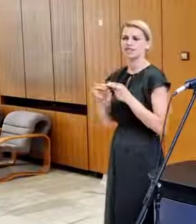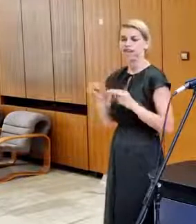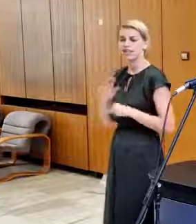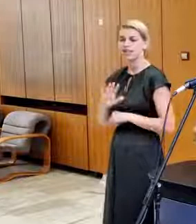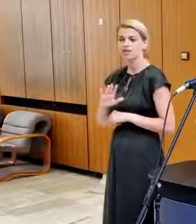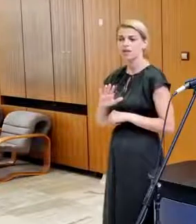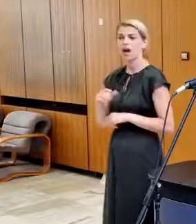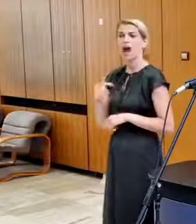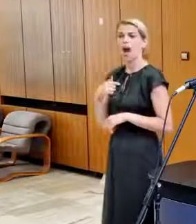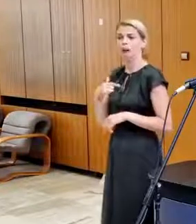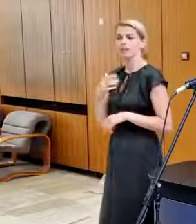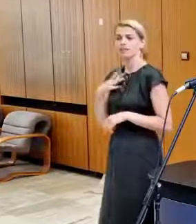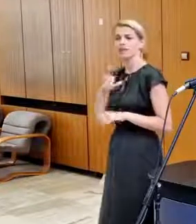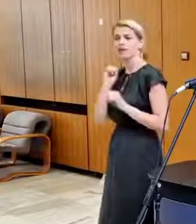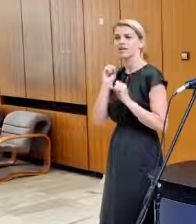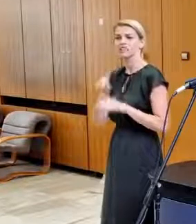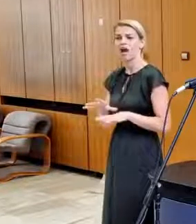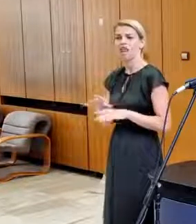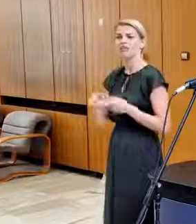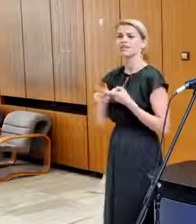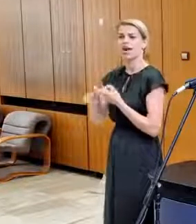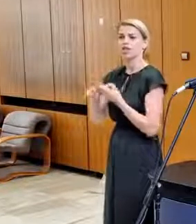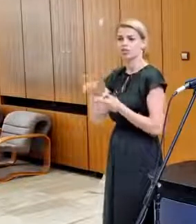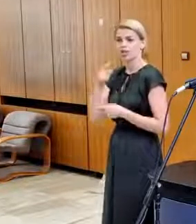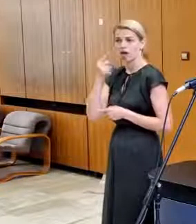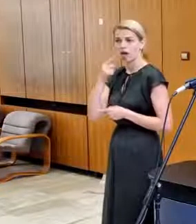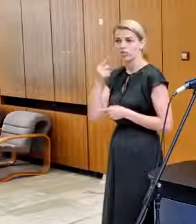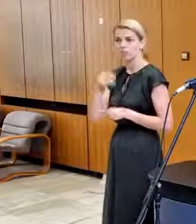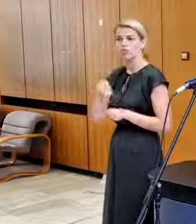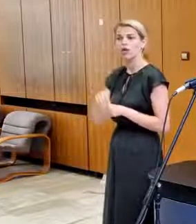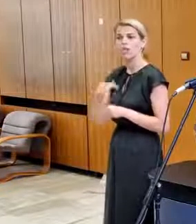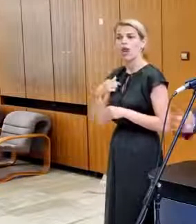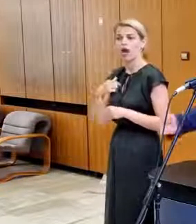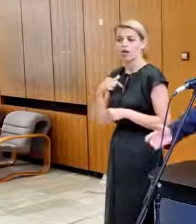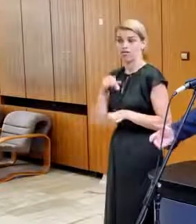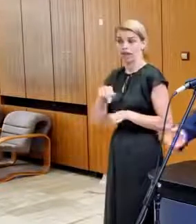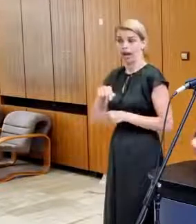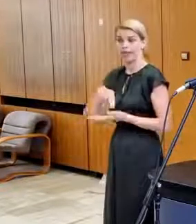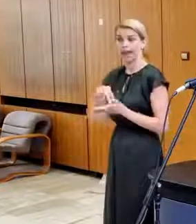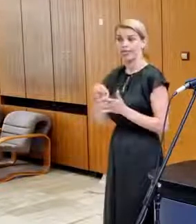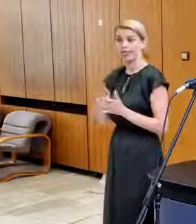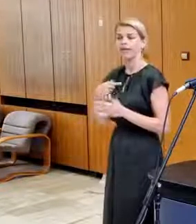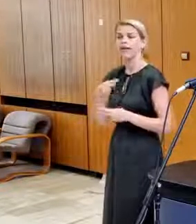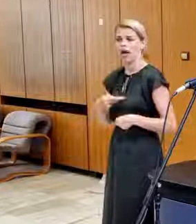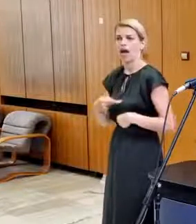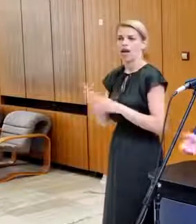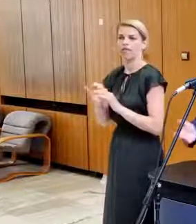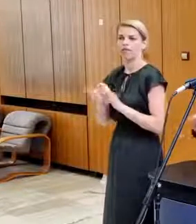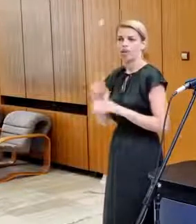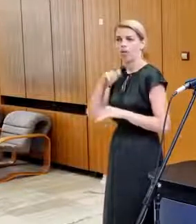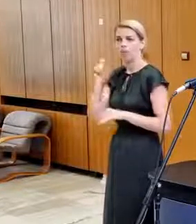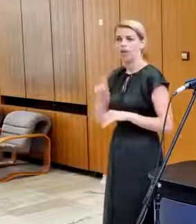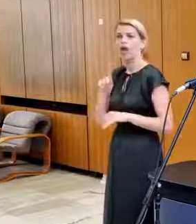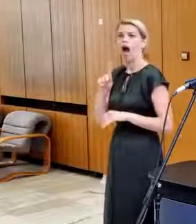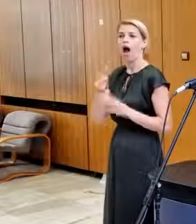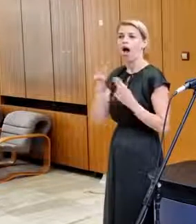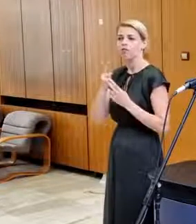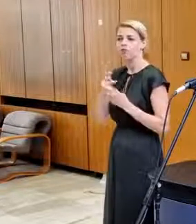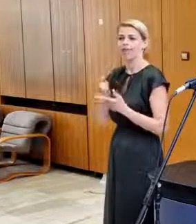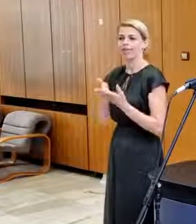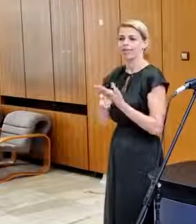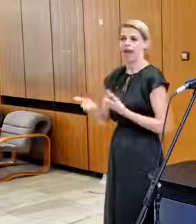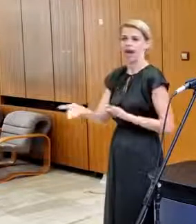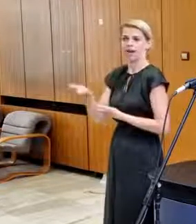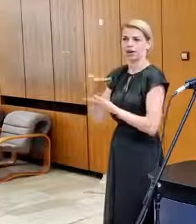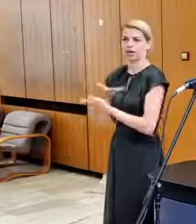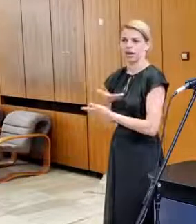A my naozaj sa chceme zbaviť závislosti na Rúsku, čiže sme pripraveni túto techniku poskytnúť Ukrajine, ale len za predpokladu, že dostaneme adekvátnu náhradu